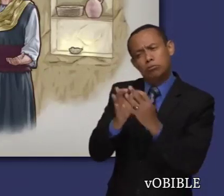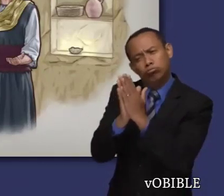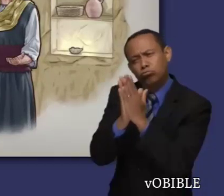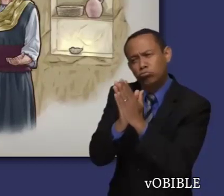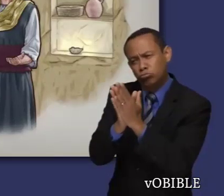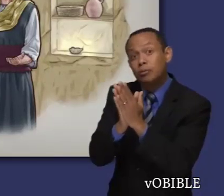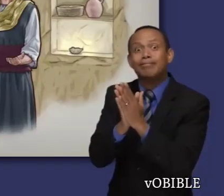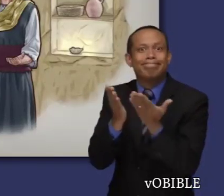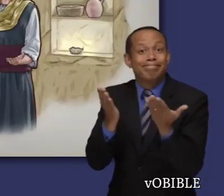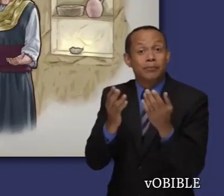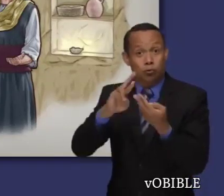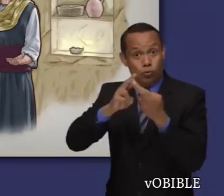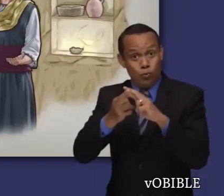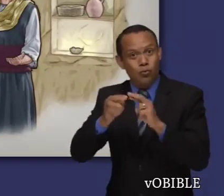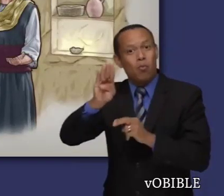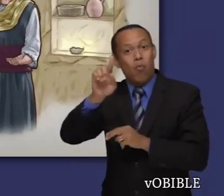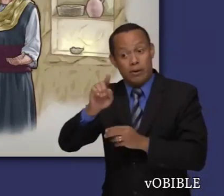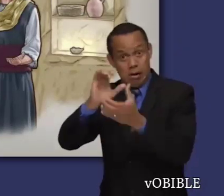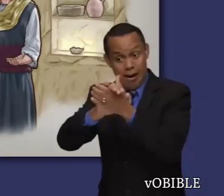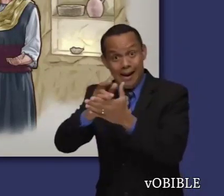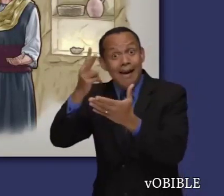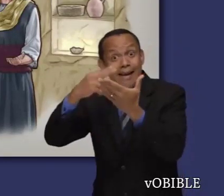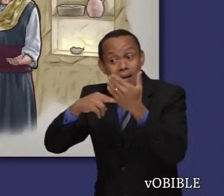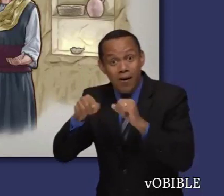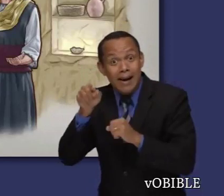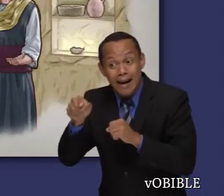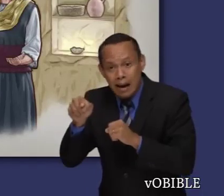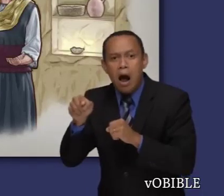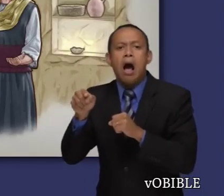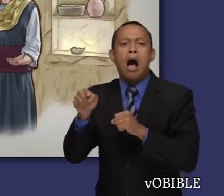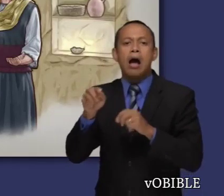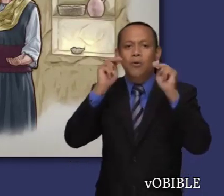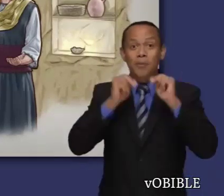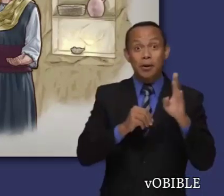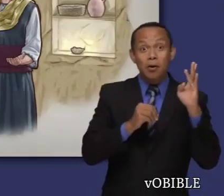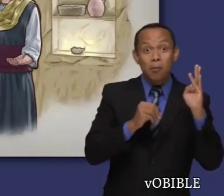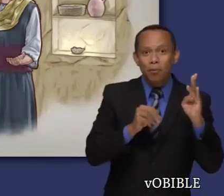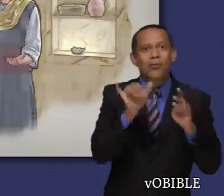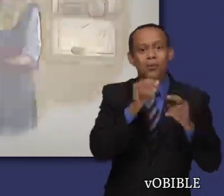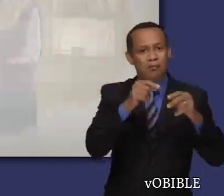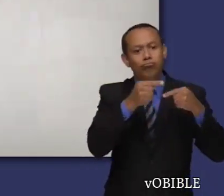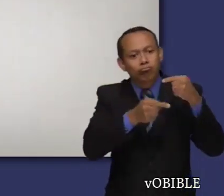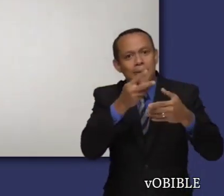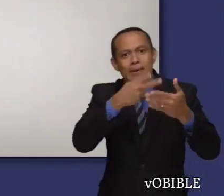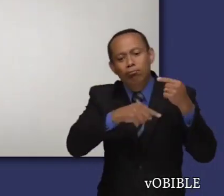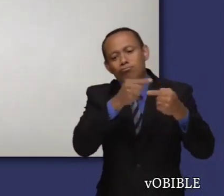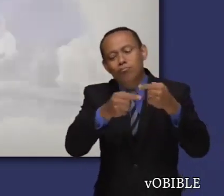Él y Ruth podrán tener un hijo que se considere descendiente de Noemí, y así continuar la línea familiar de El y Melec.